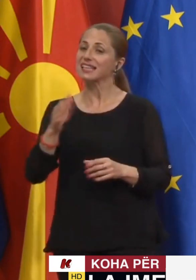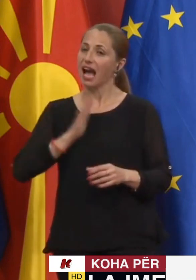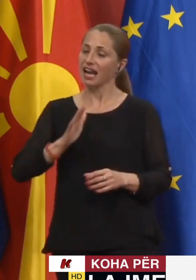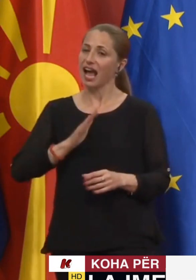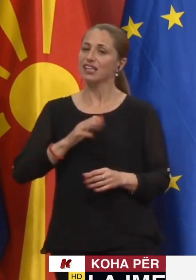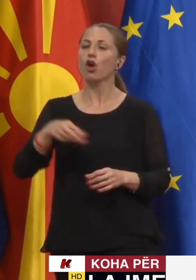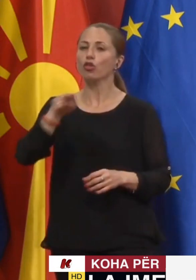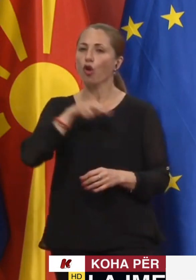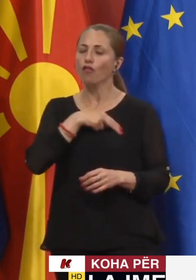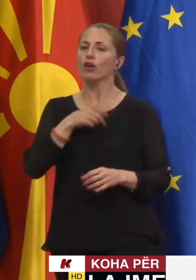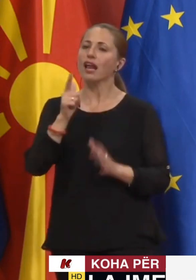kontrol.